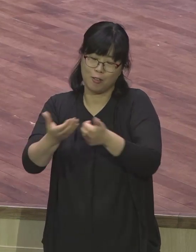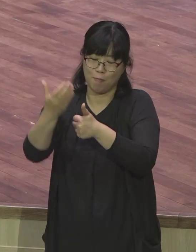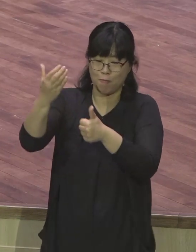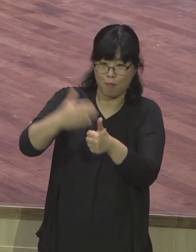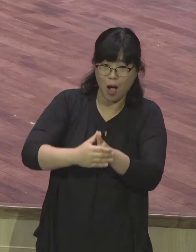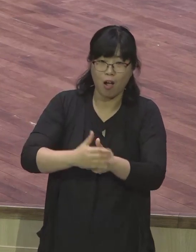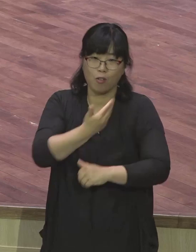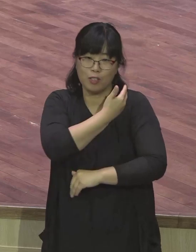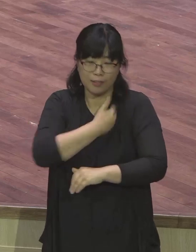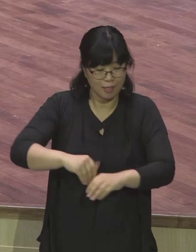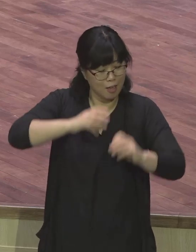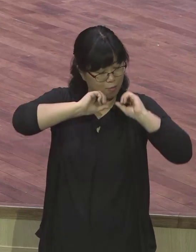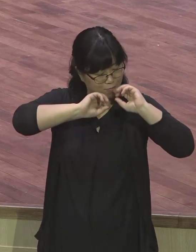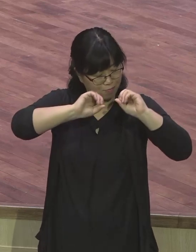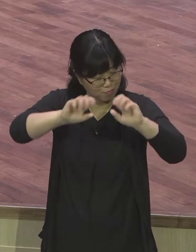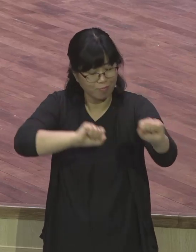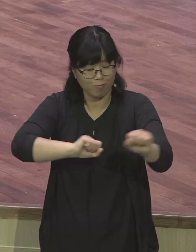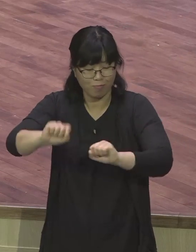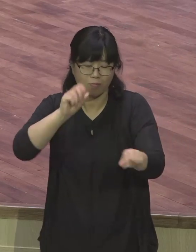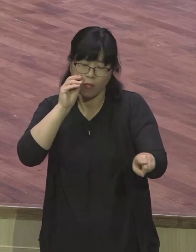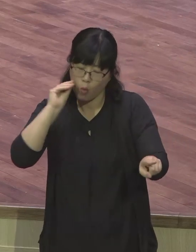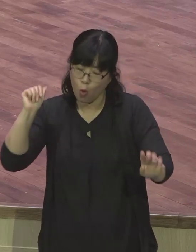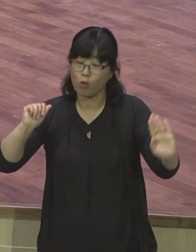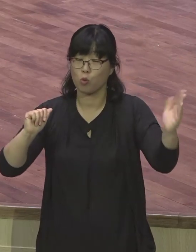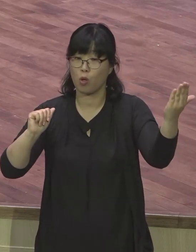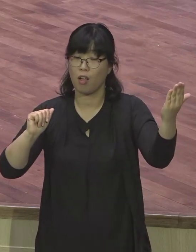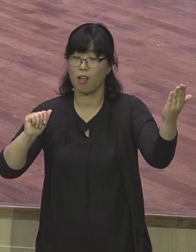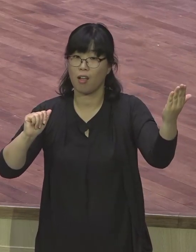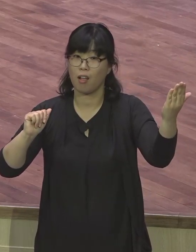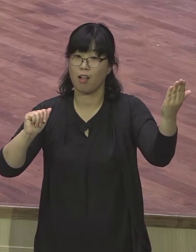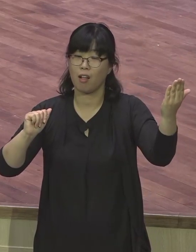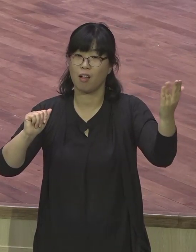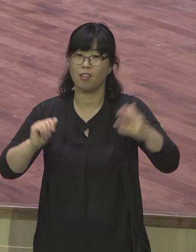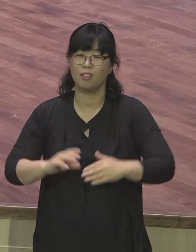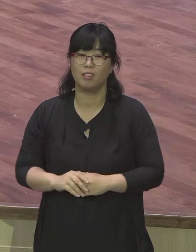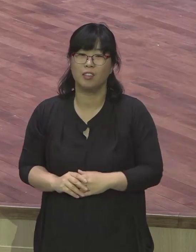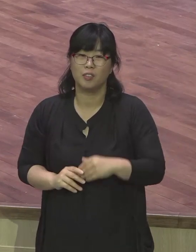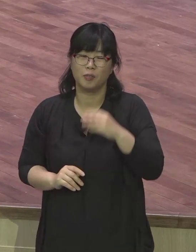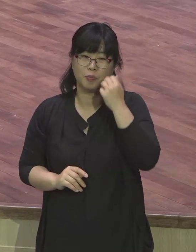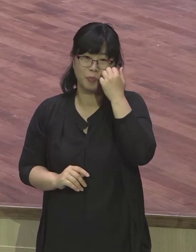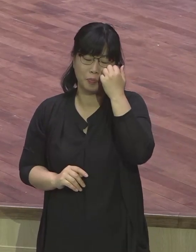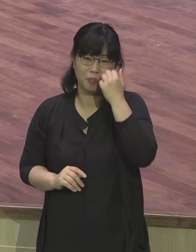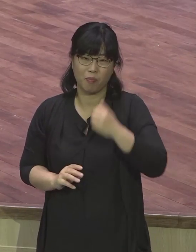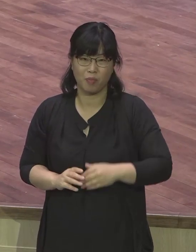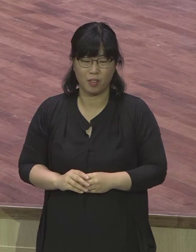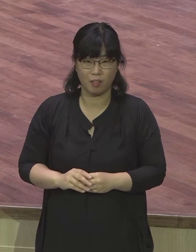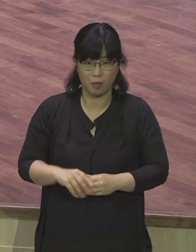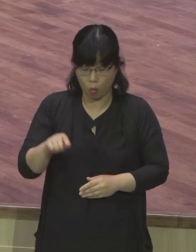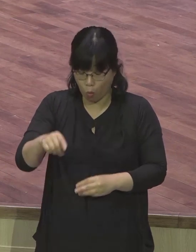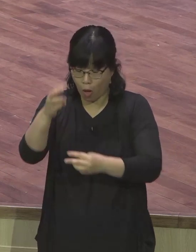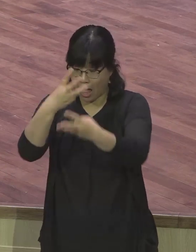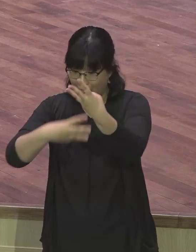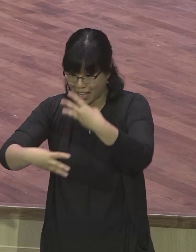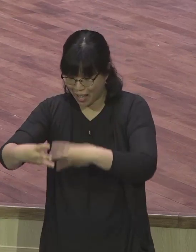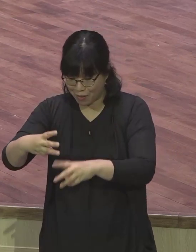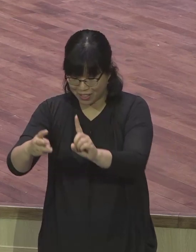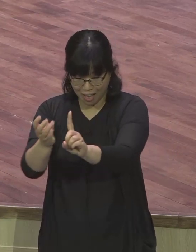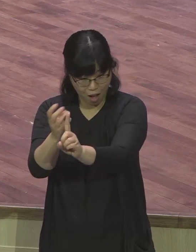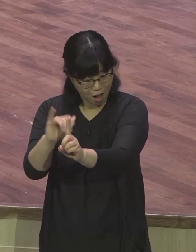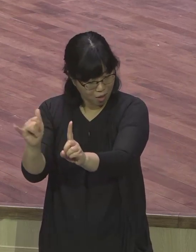것은 그 불신자 친구를 전도해서 제자의 응답까지 가도록 도왔던 그 랩런트를 하나님께서 삶 속에서